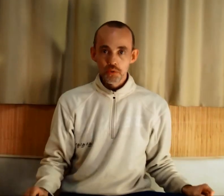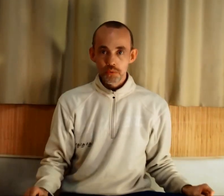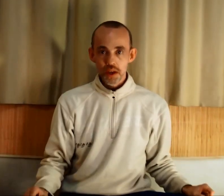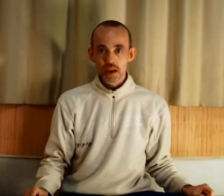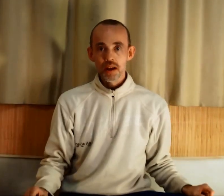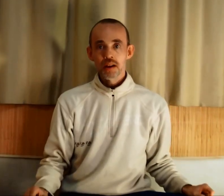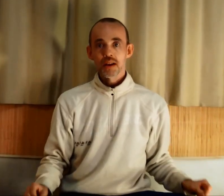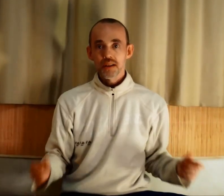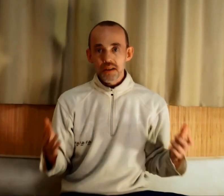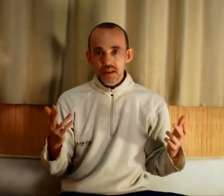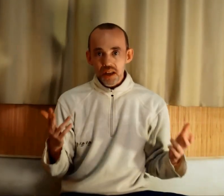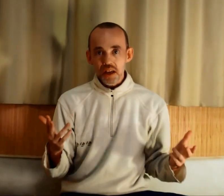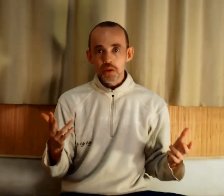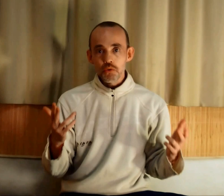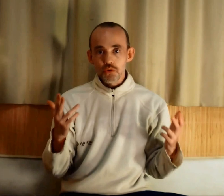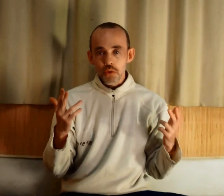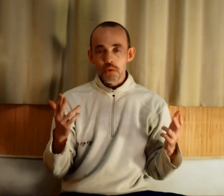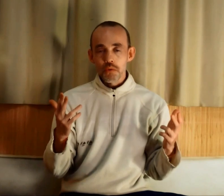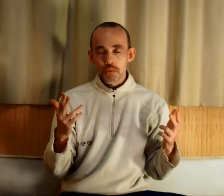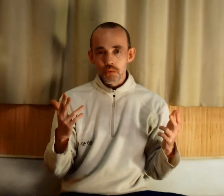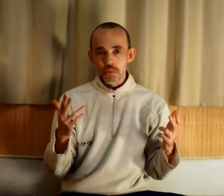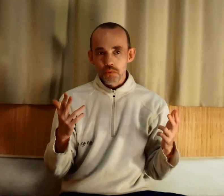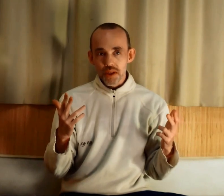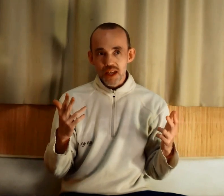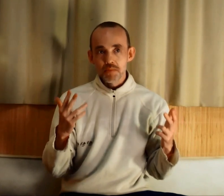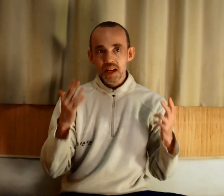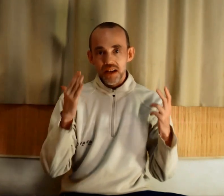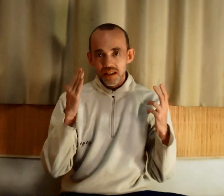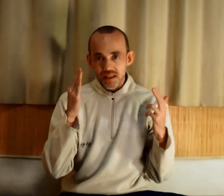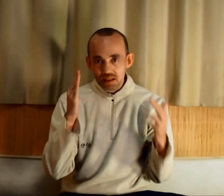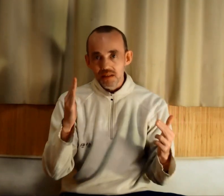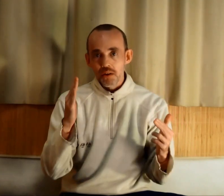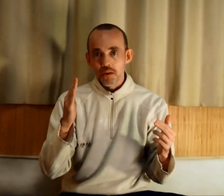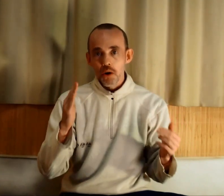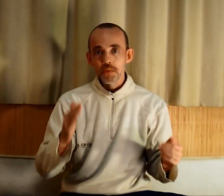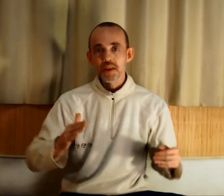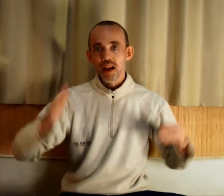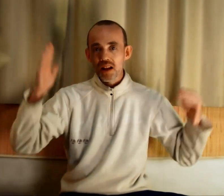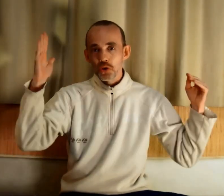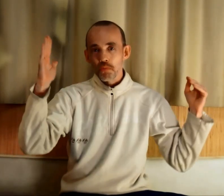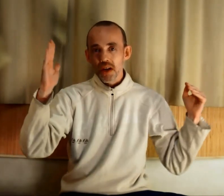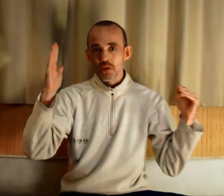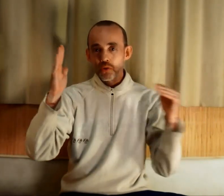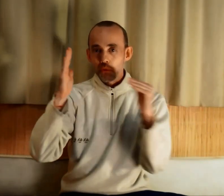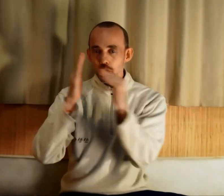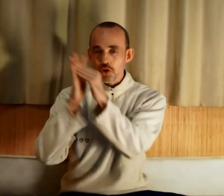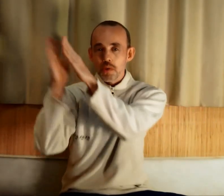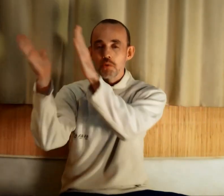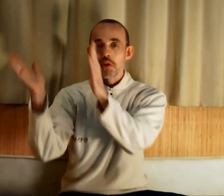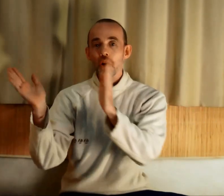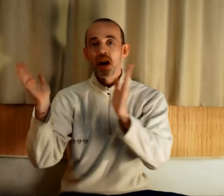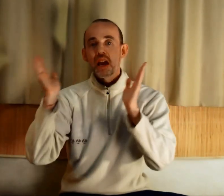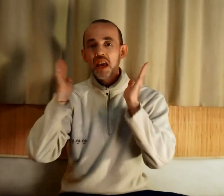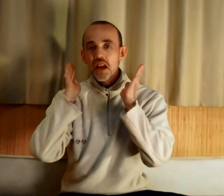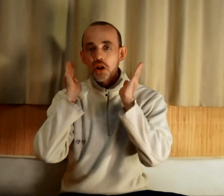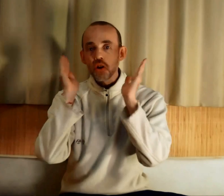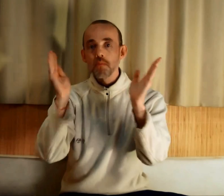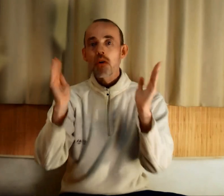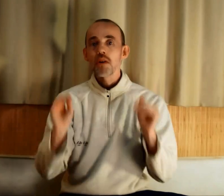souffrir, cette série où je vous explique les différents obstacles qui se présentent sur votre chemin du bonheur et comment